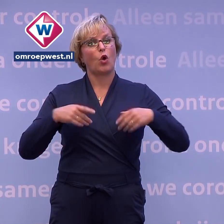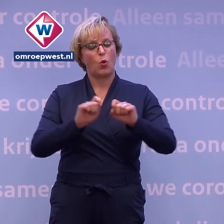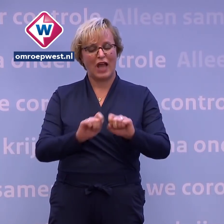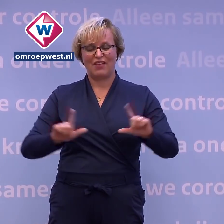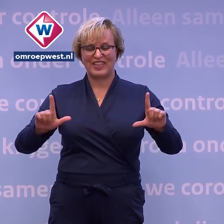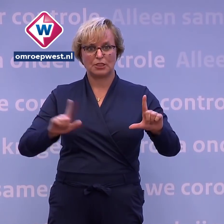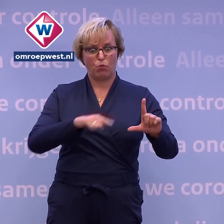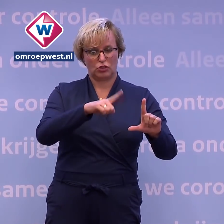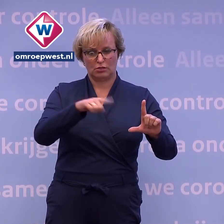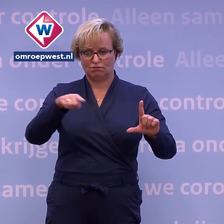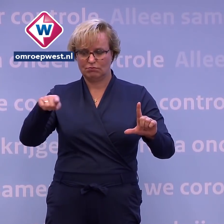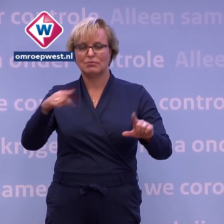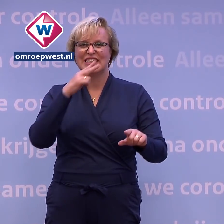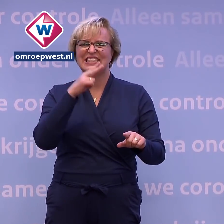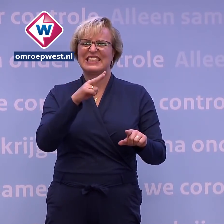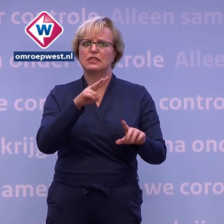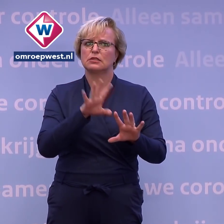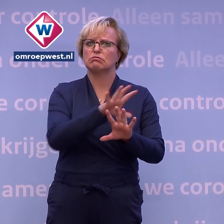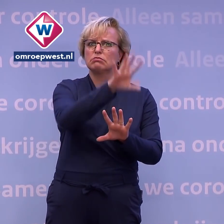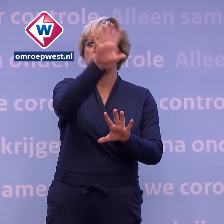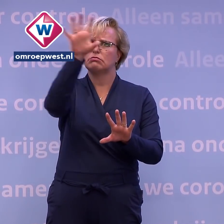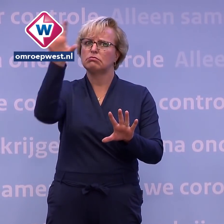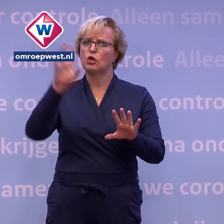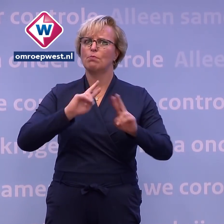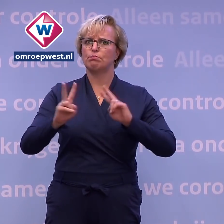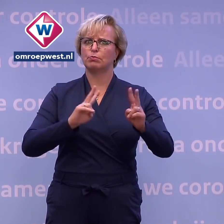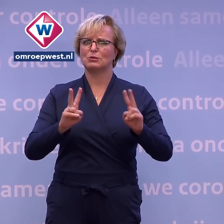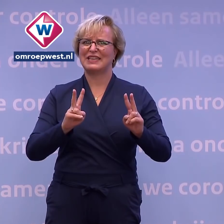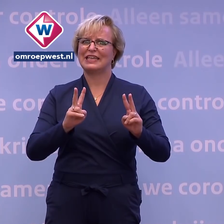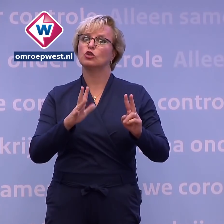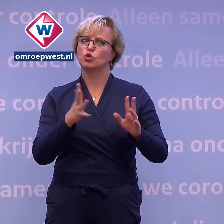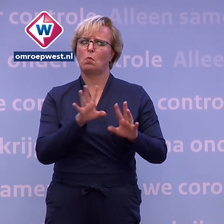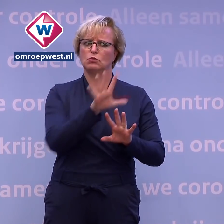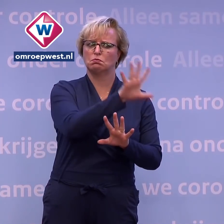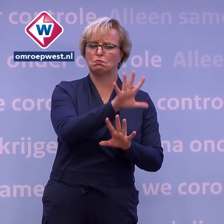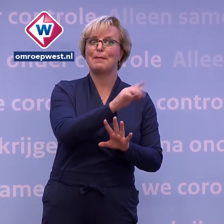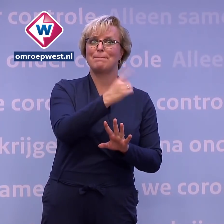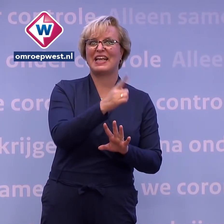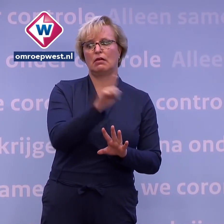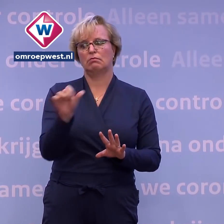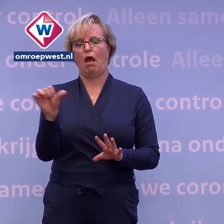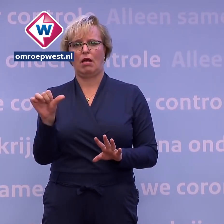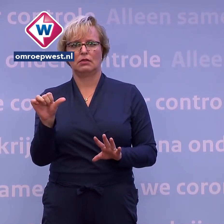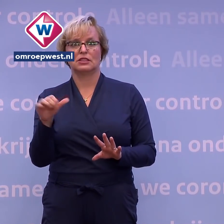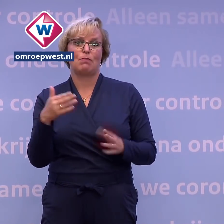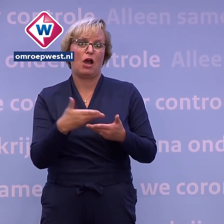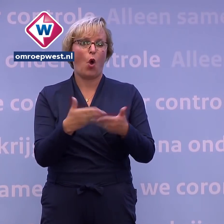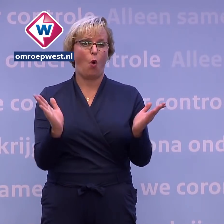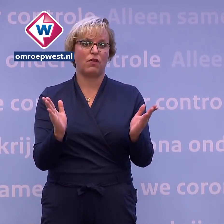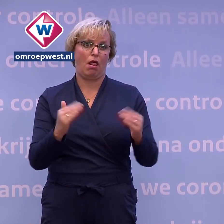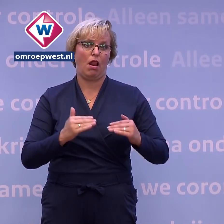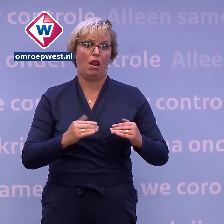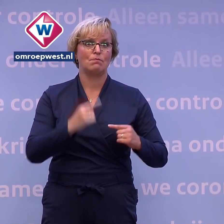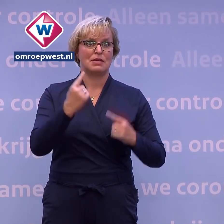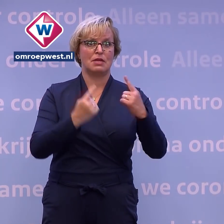dat in de ene regio veel meer besmettingen zijn dan in de andere. Maar in alle regio's loopt het op. Bij alle